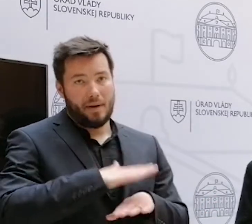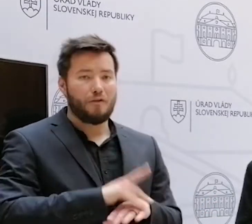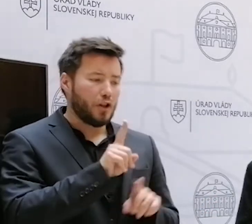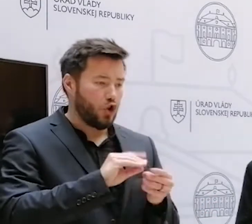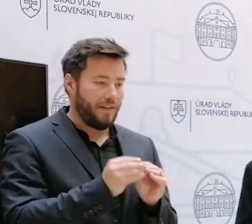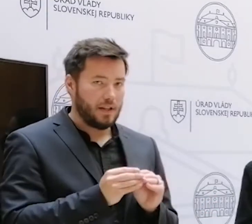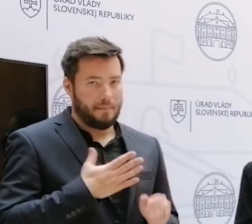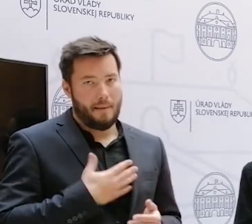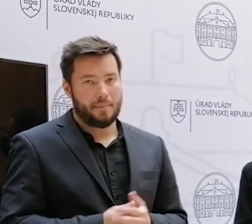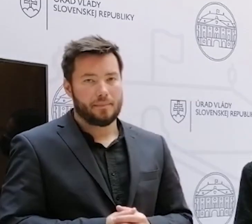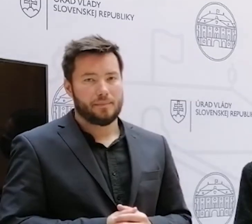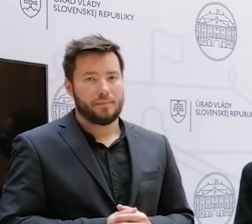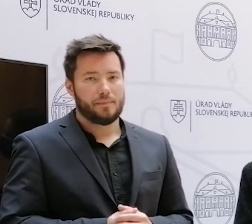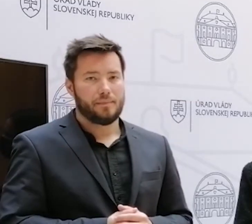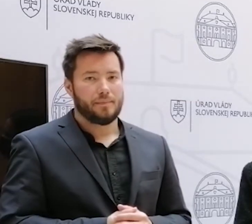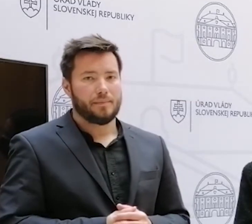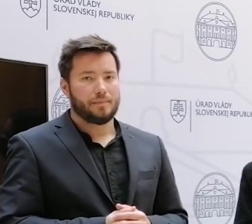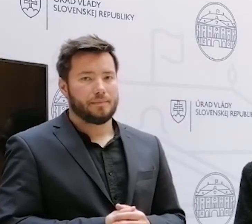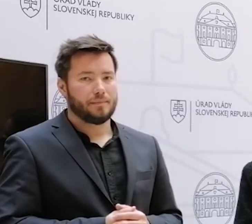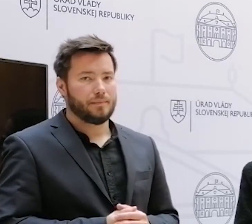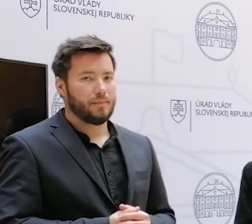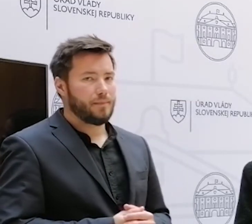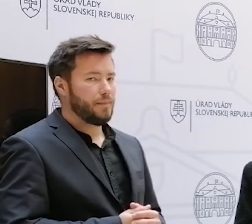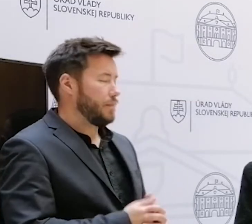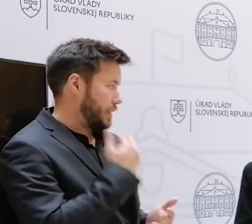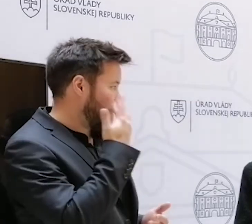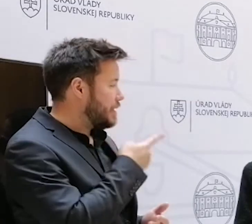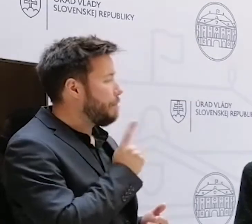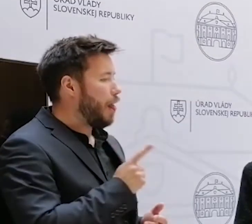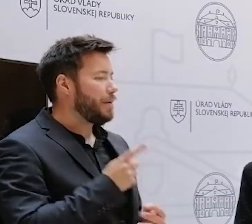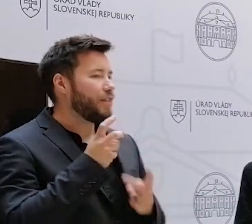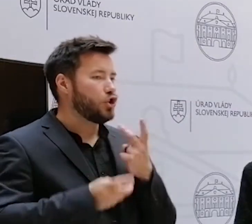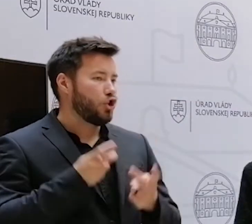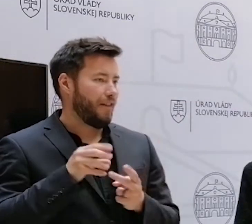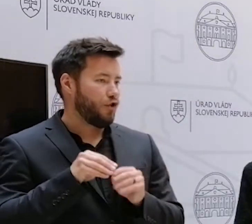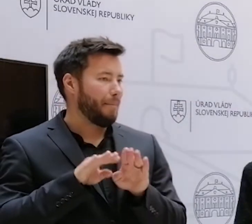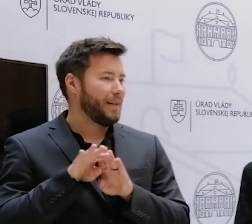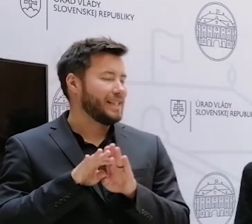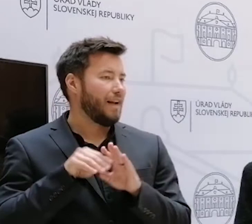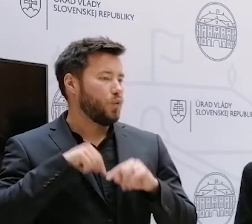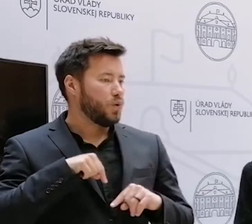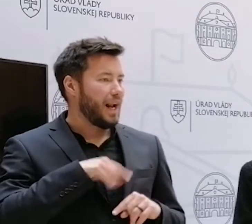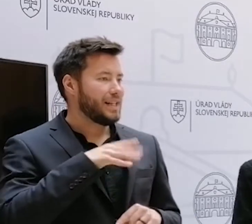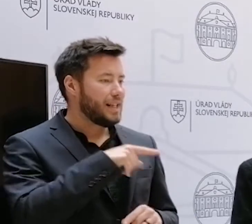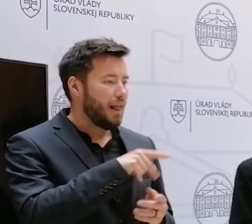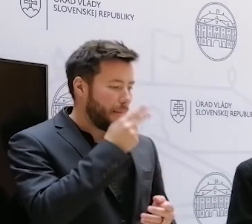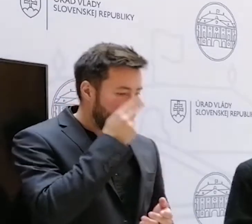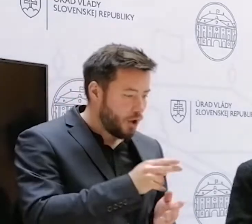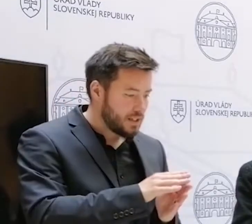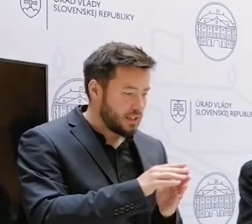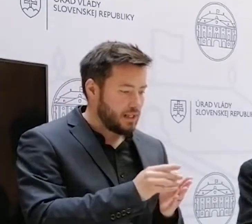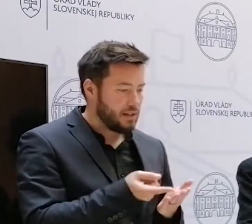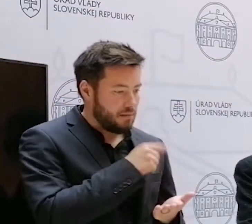v niektorých veciach. Myslíte že by sa malo vyšetrovať, že minister vnútra chcel nahliadnúť do toxických spisov? Ja by som to videla